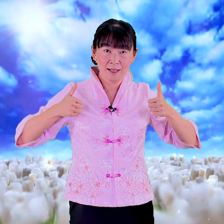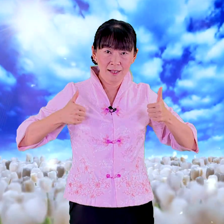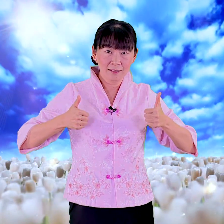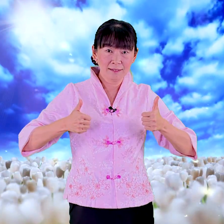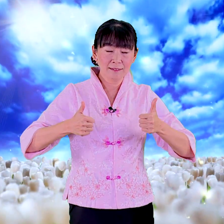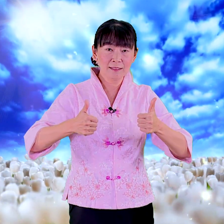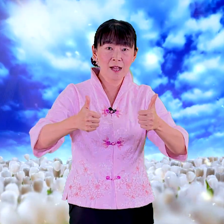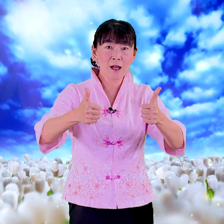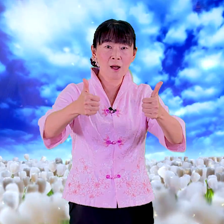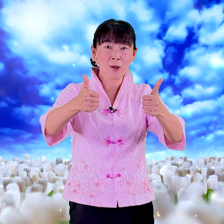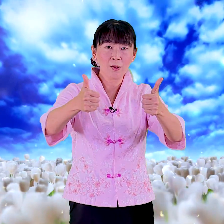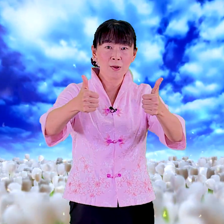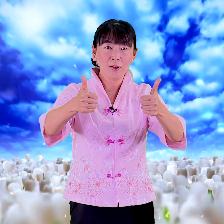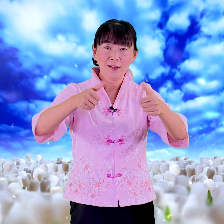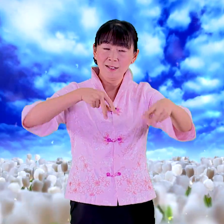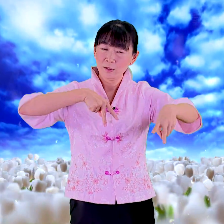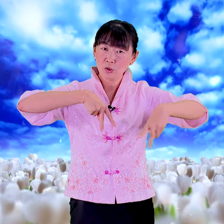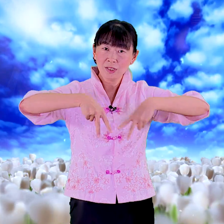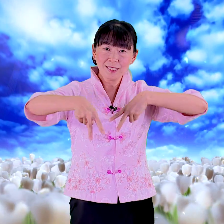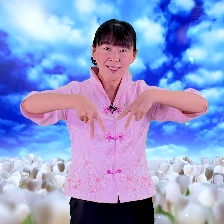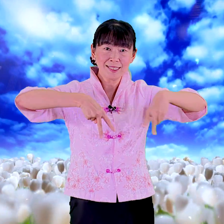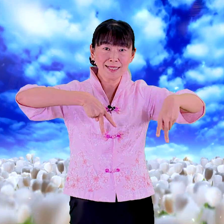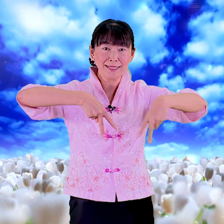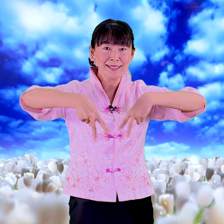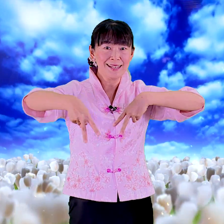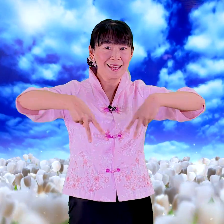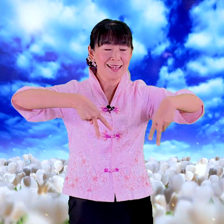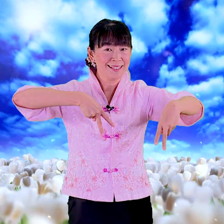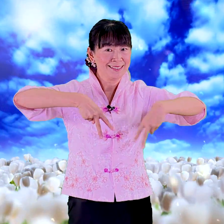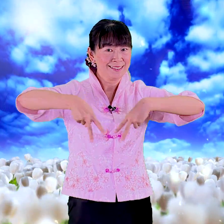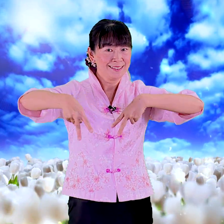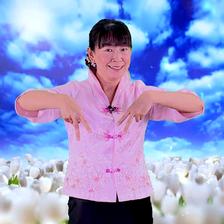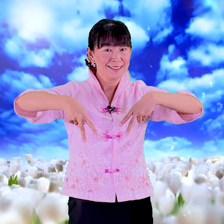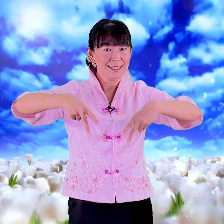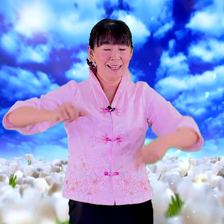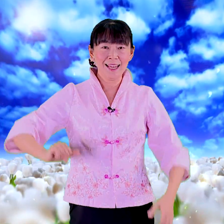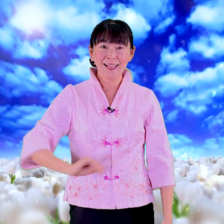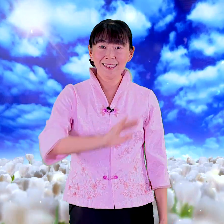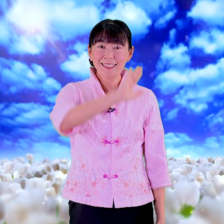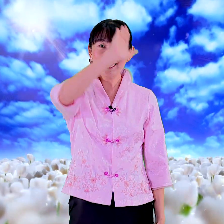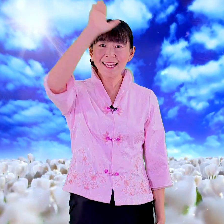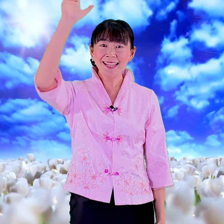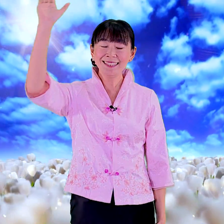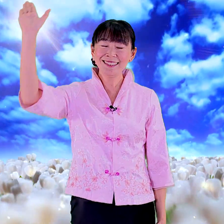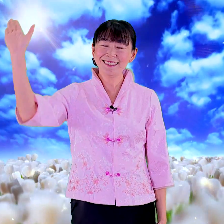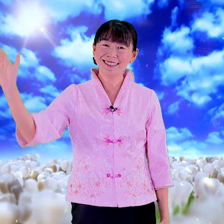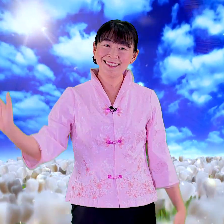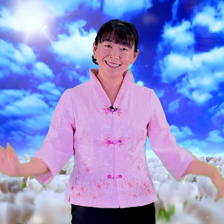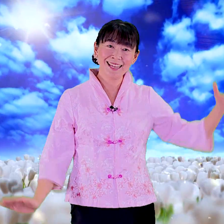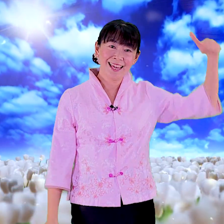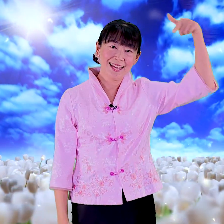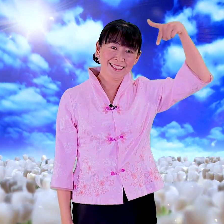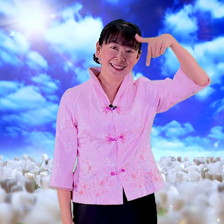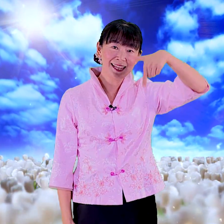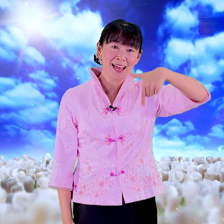道之行业天下